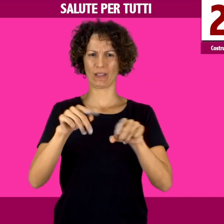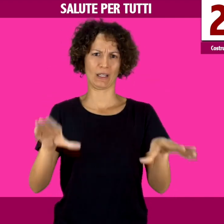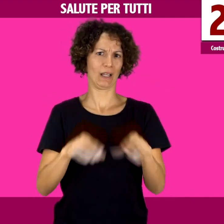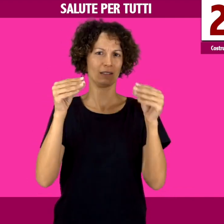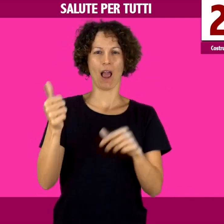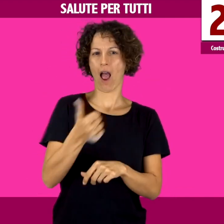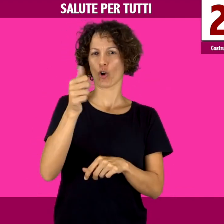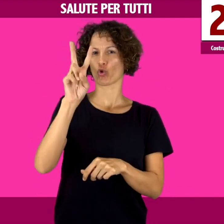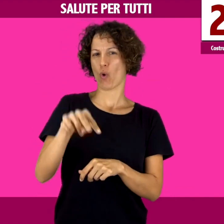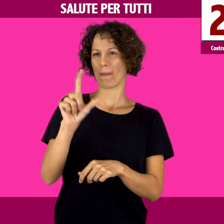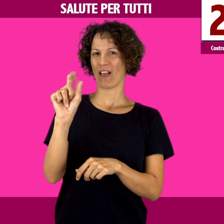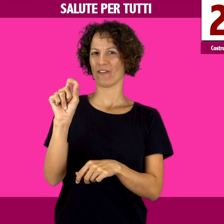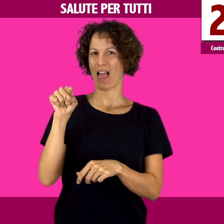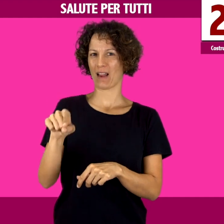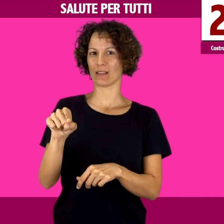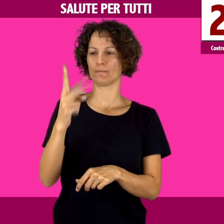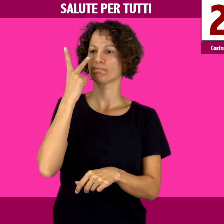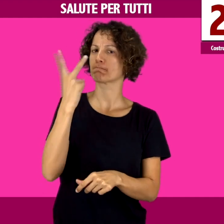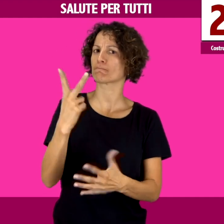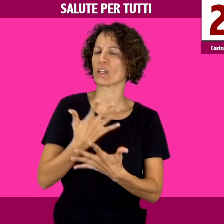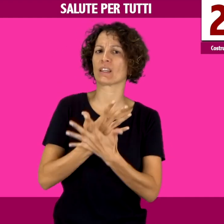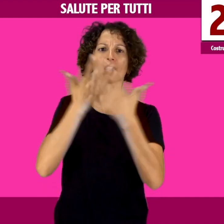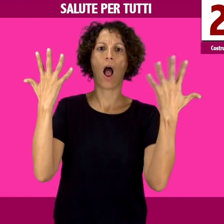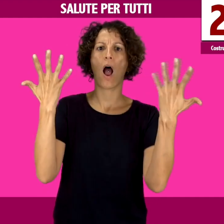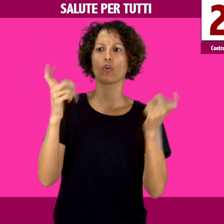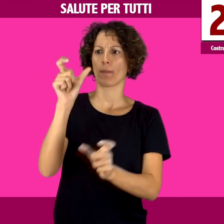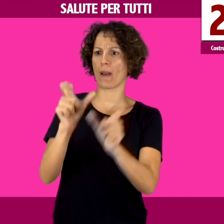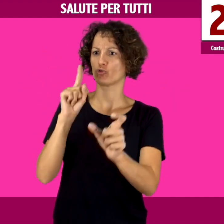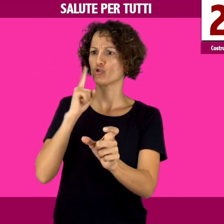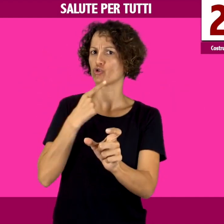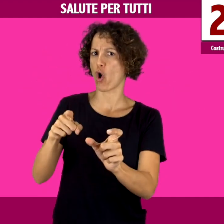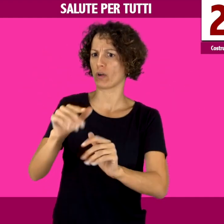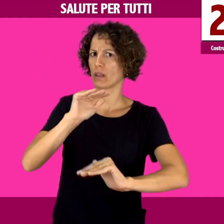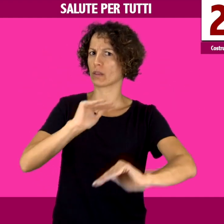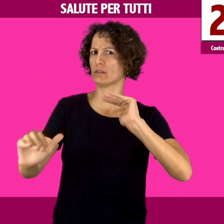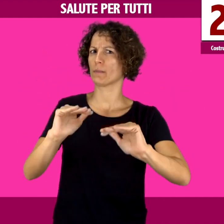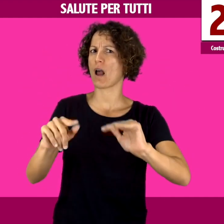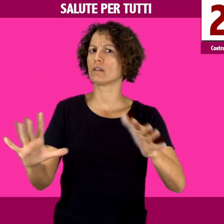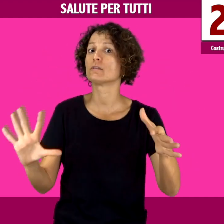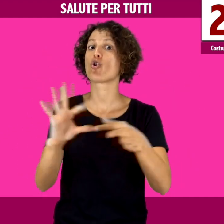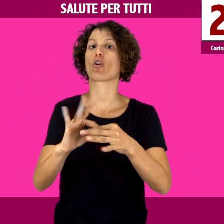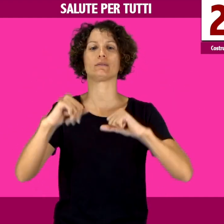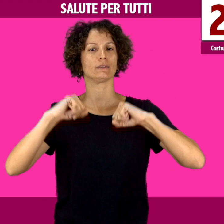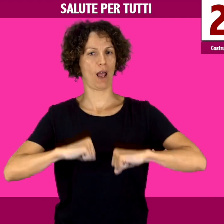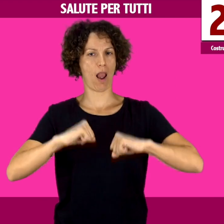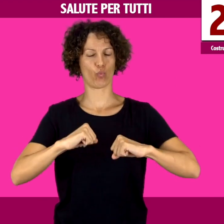pandemia di Covid-19, iniziata nel 2020, non ha fatto altro che mettere in luce ed accentuare le